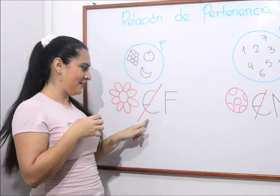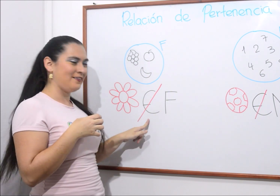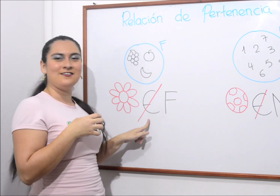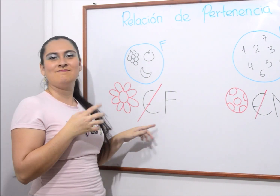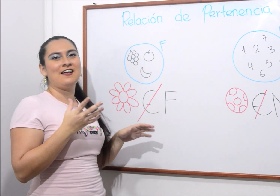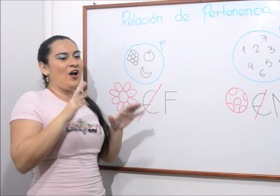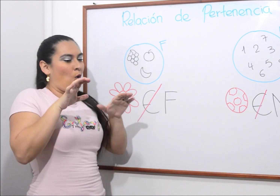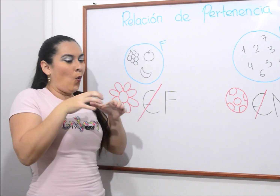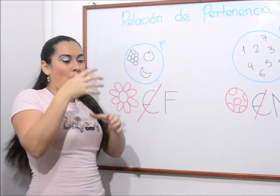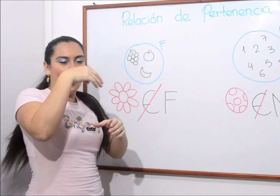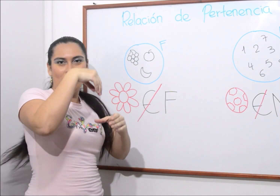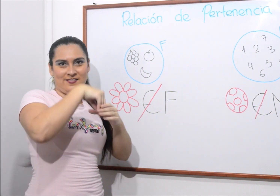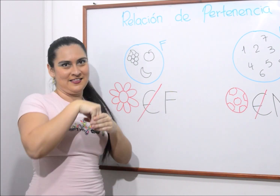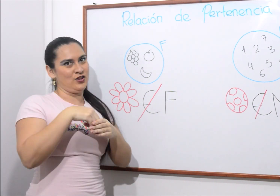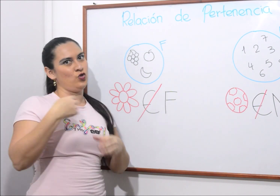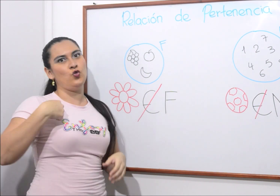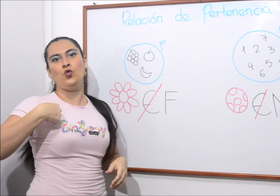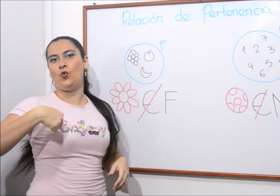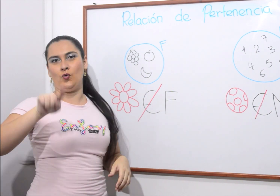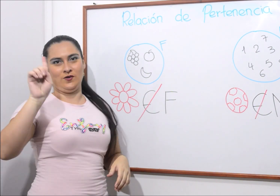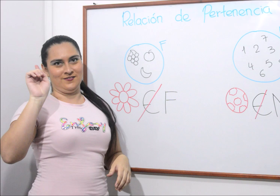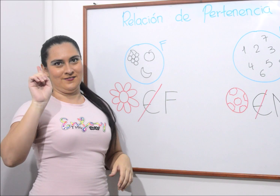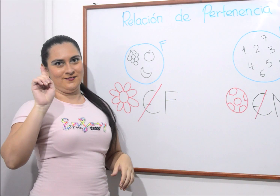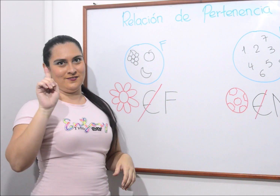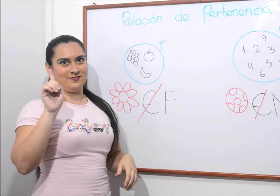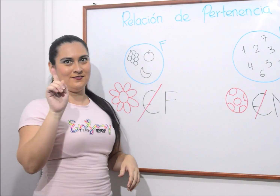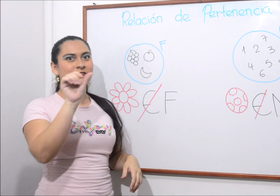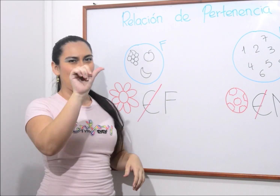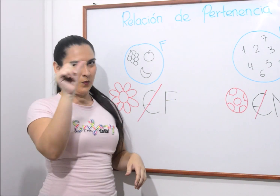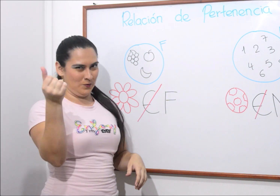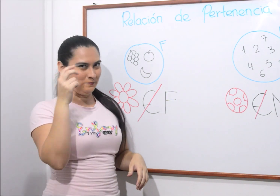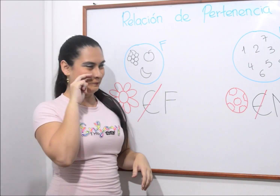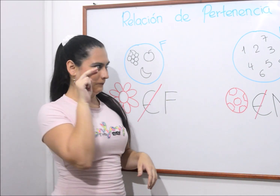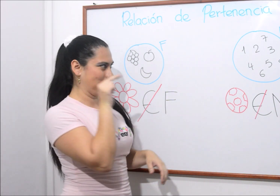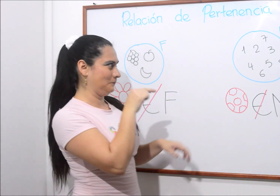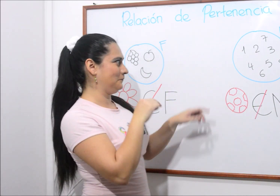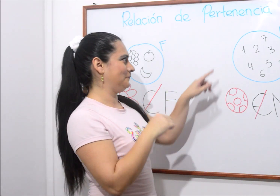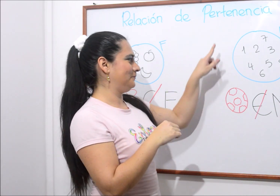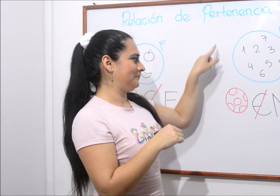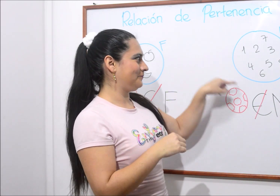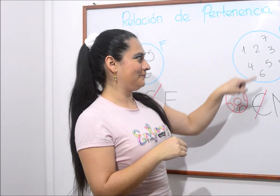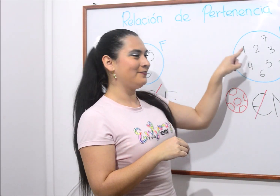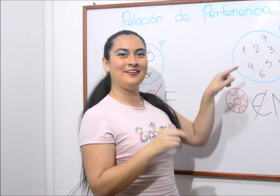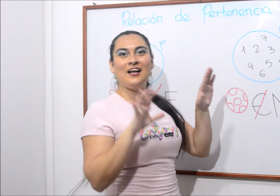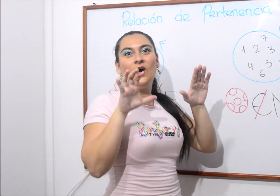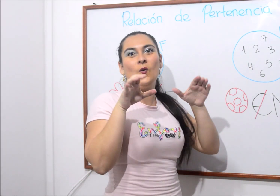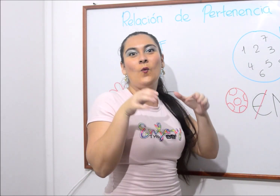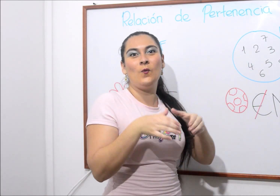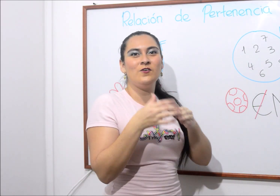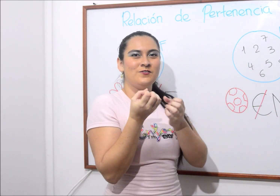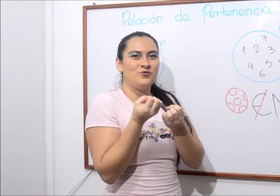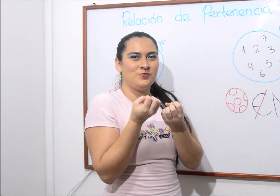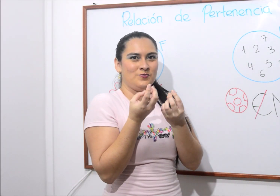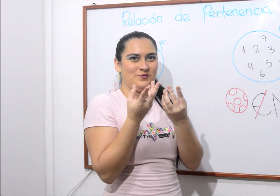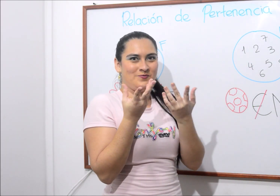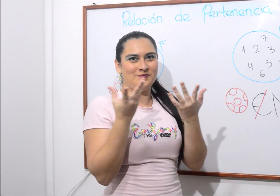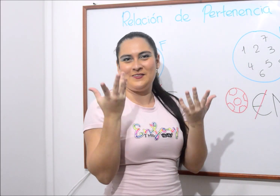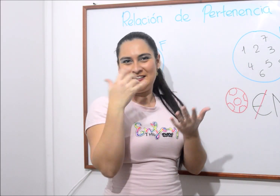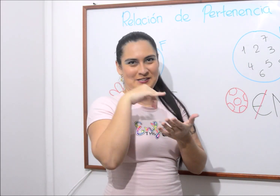pertenece al conjunto de las frutas. Veamos otro ejemplo. Aquí puedes observar el